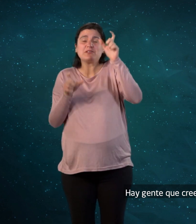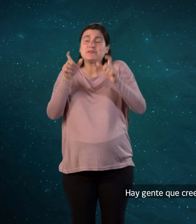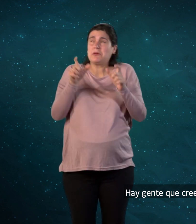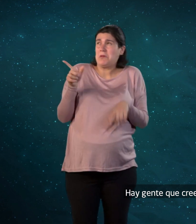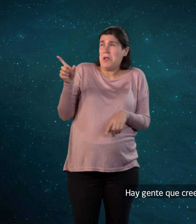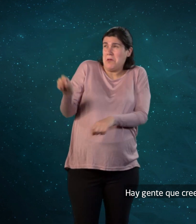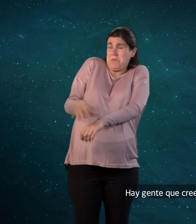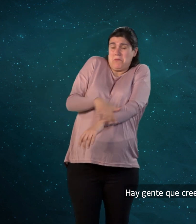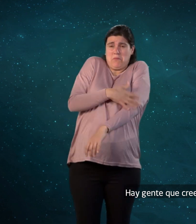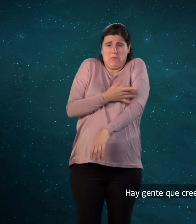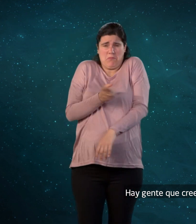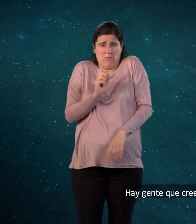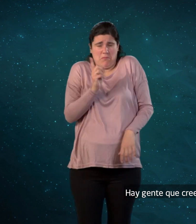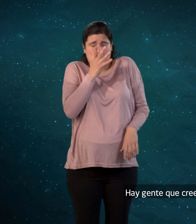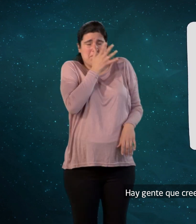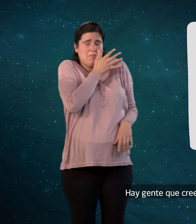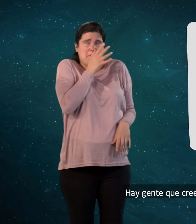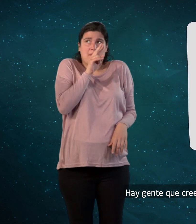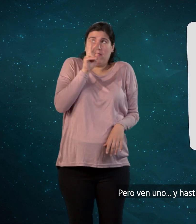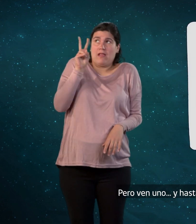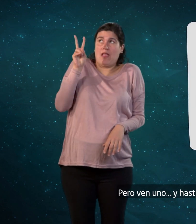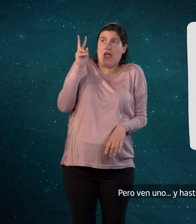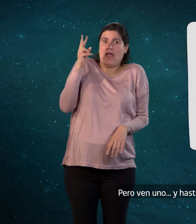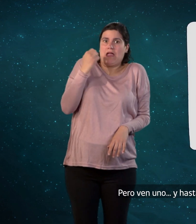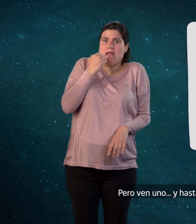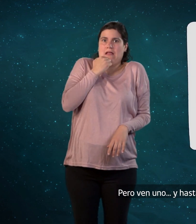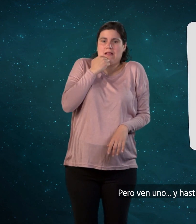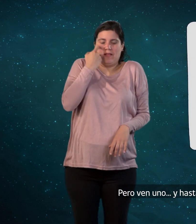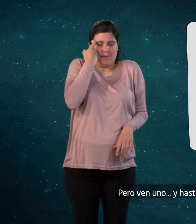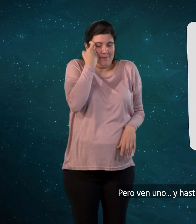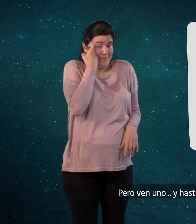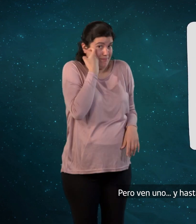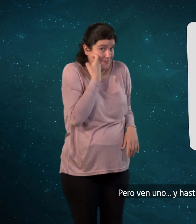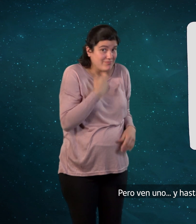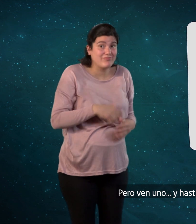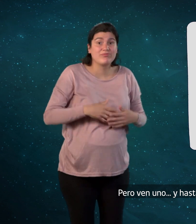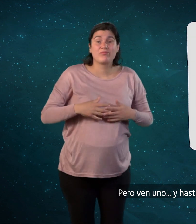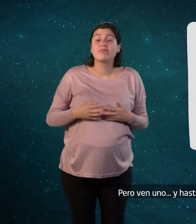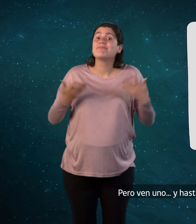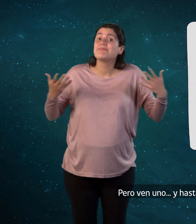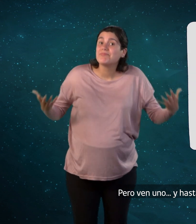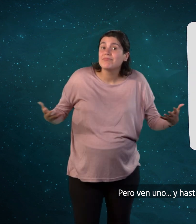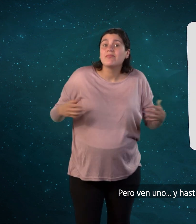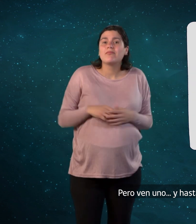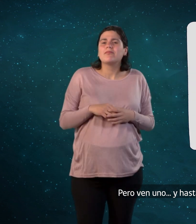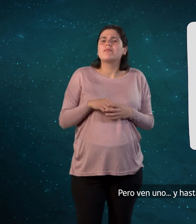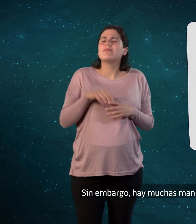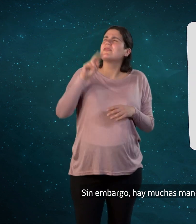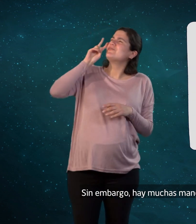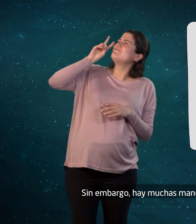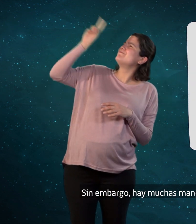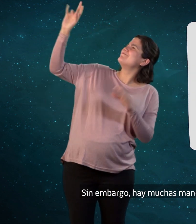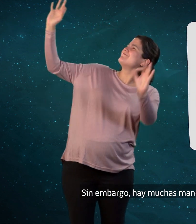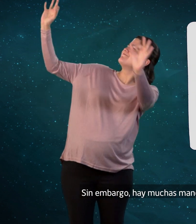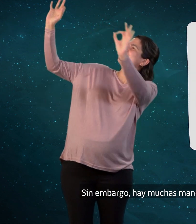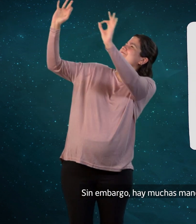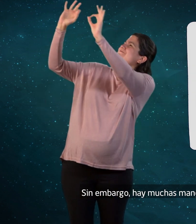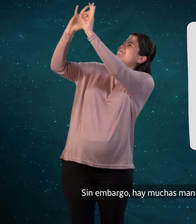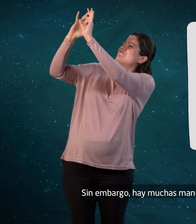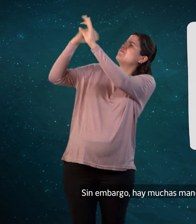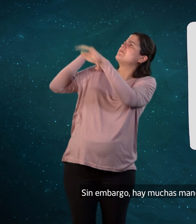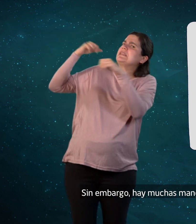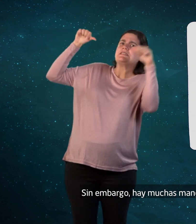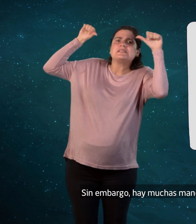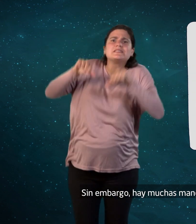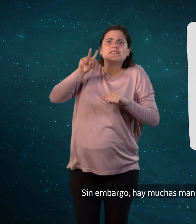gente que cree que no se emociona con nada, pero ven uno y hasta ahí nomás les llegó lo bacanes. Sin embargo, hay